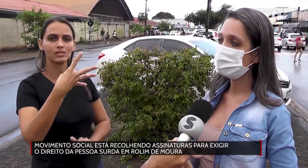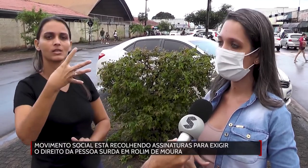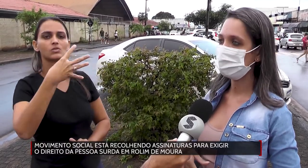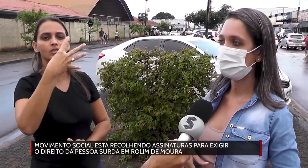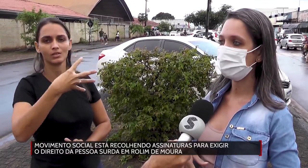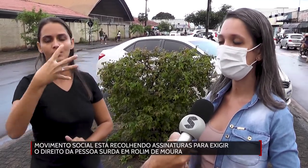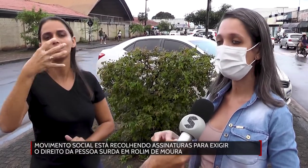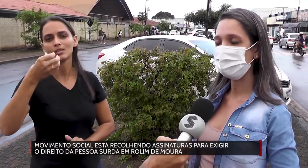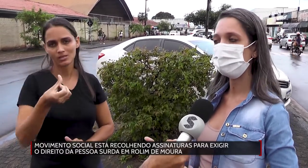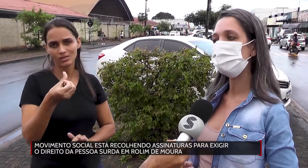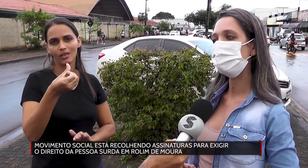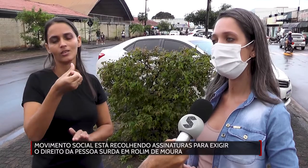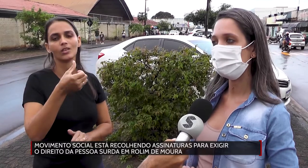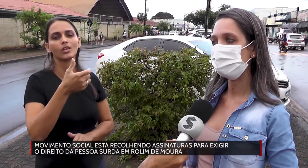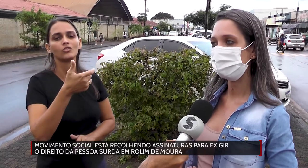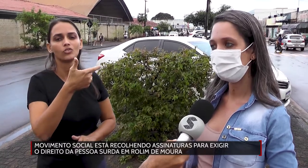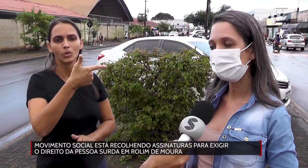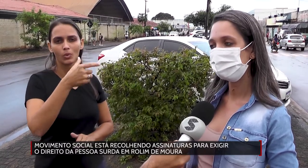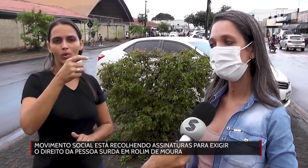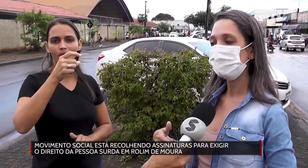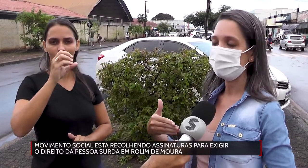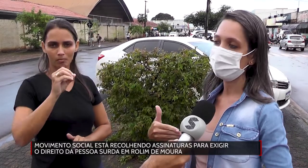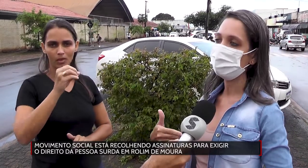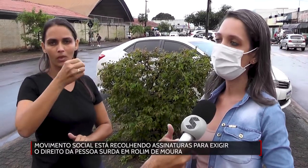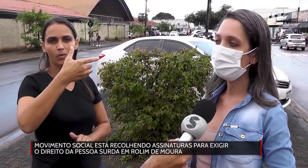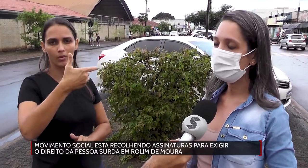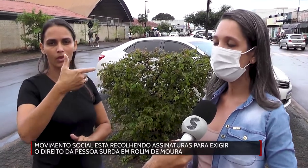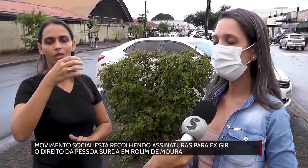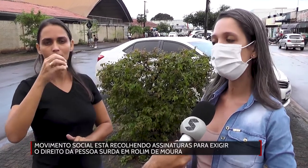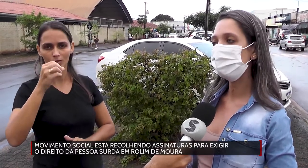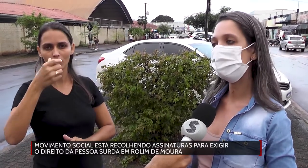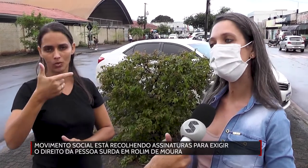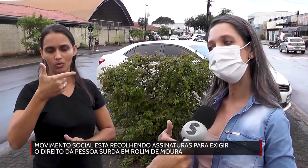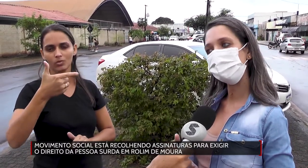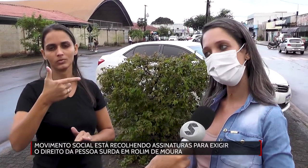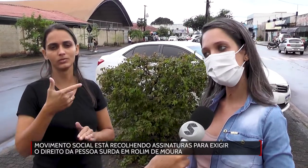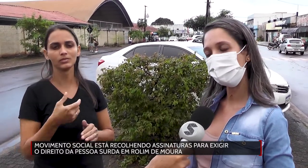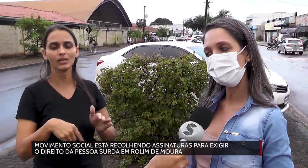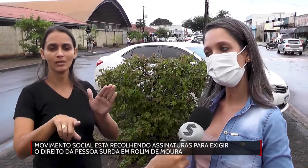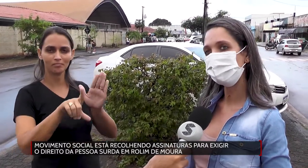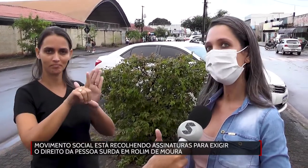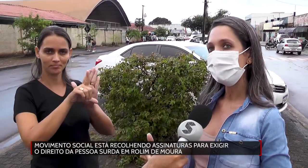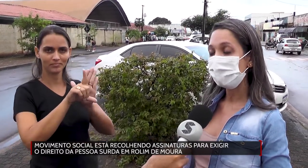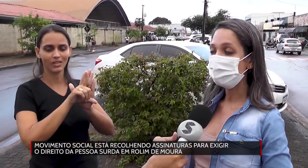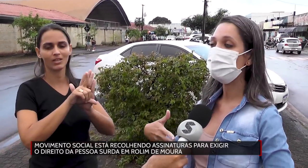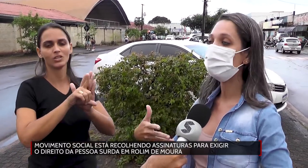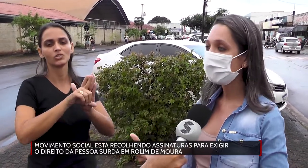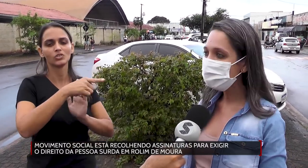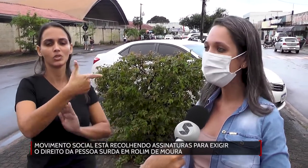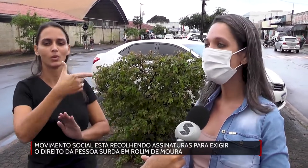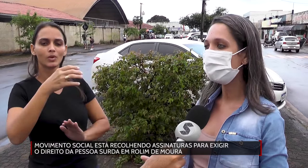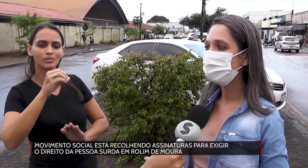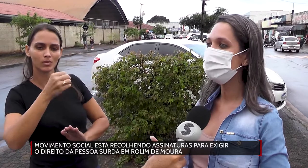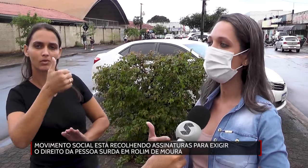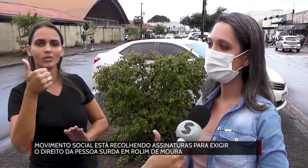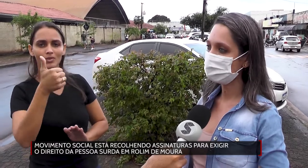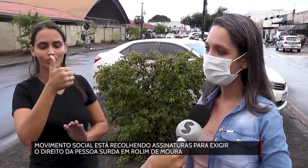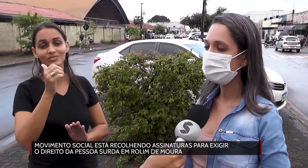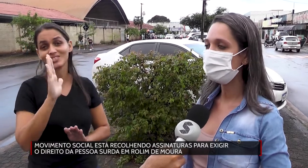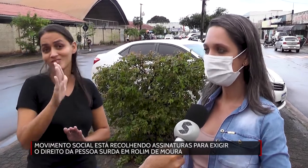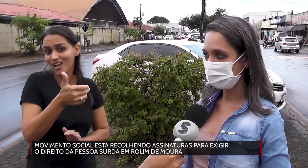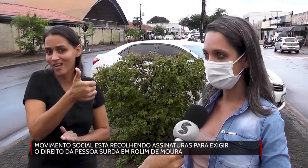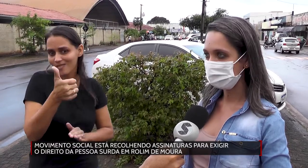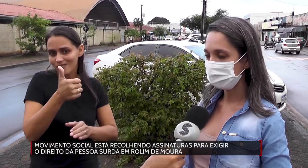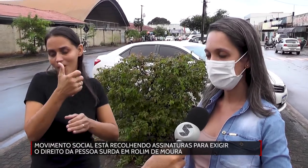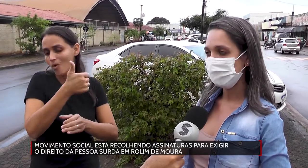que nós temos, né, e depois o município regulamenta, né, uma lei própria do município de 2011, e aí já são mais 11 anos e também